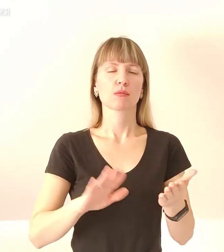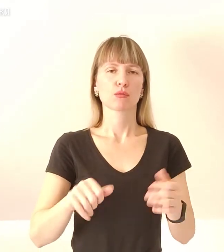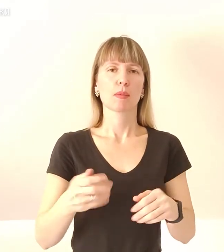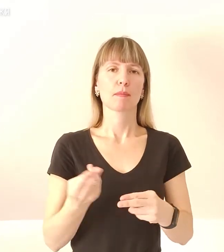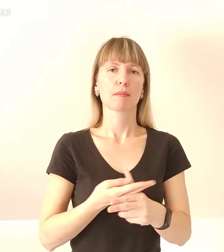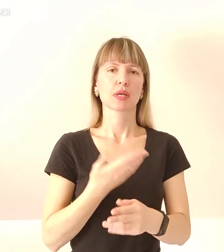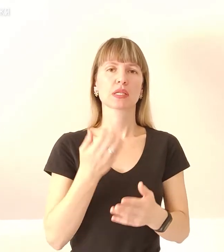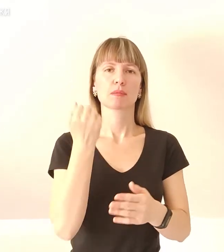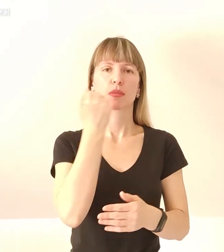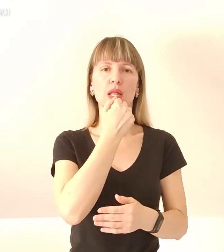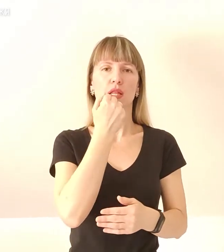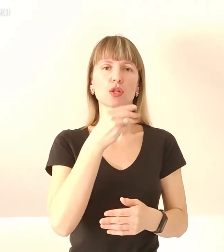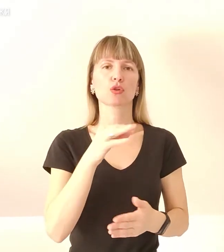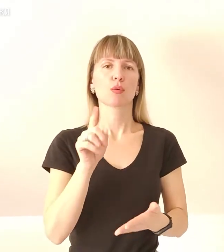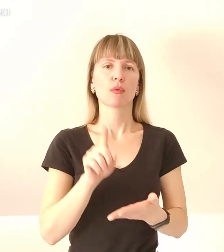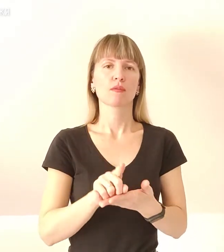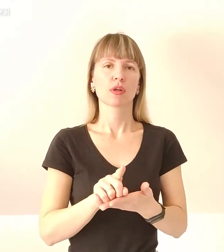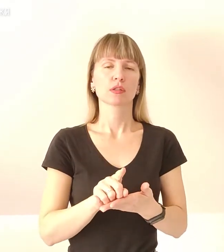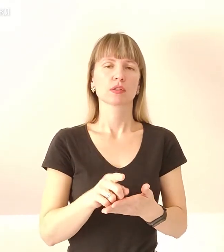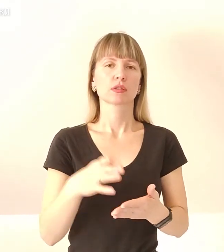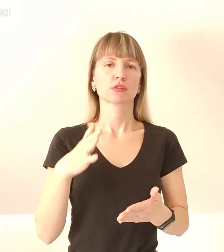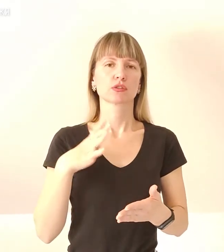Якщо з тканиною, то обов'язково пропитати її.